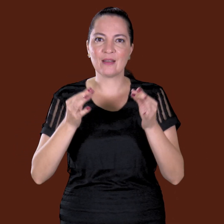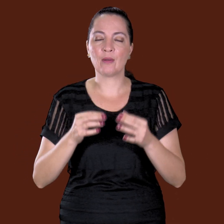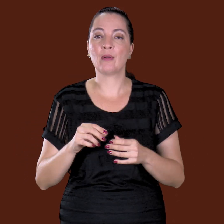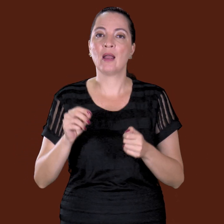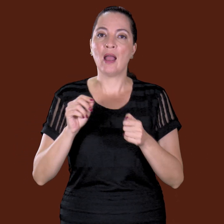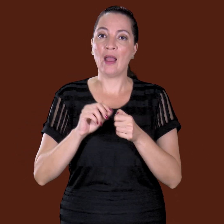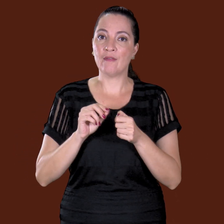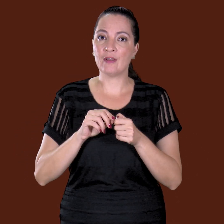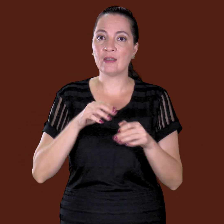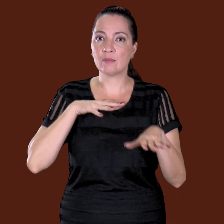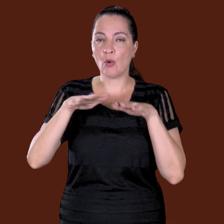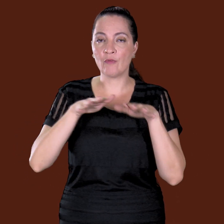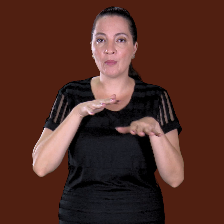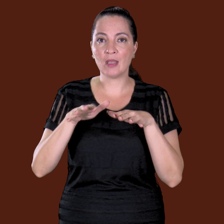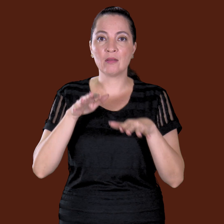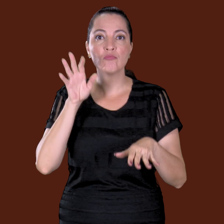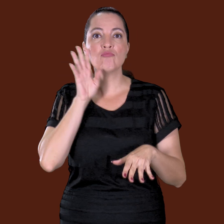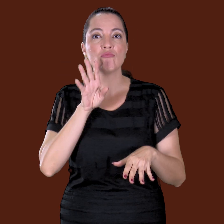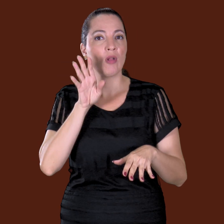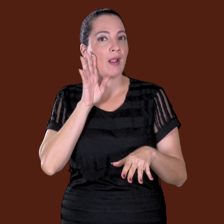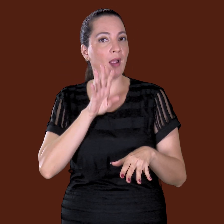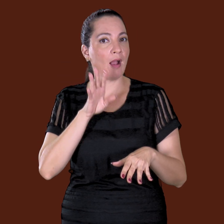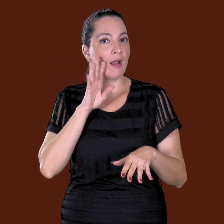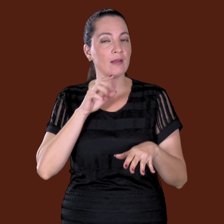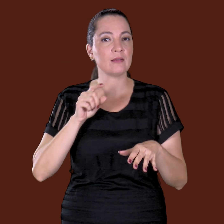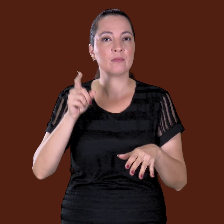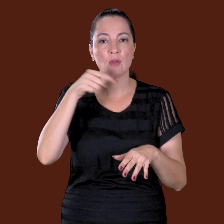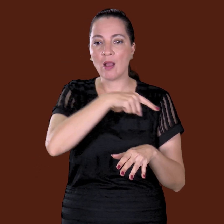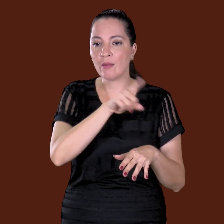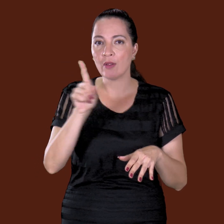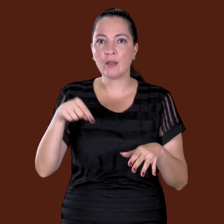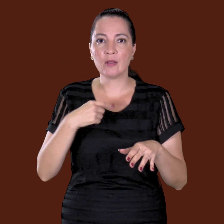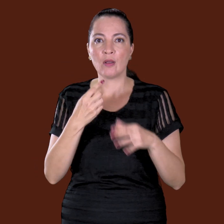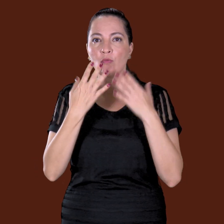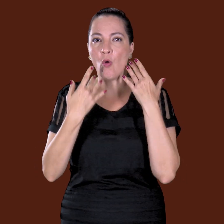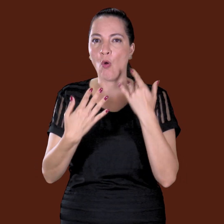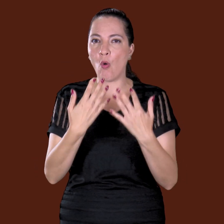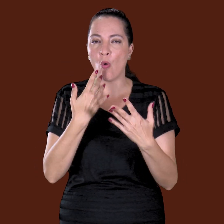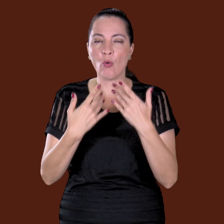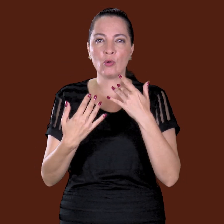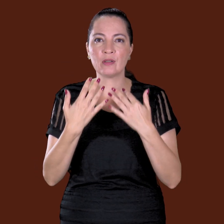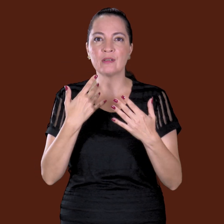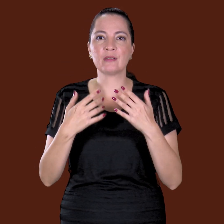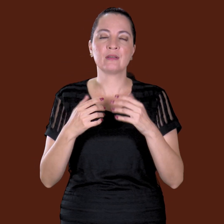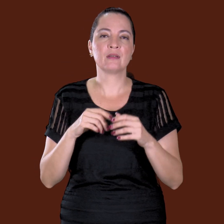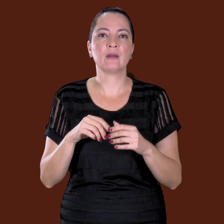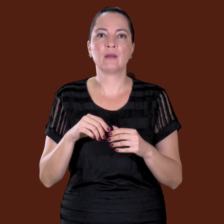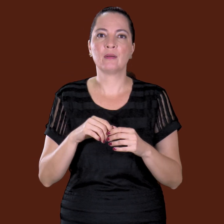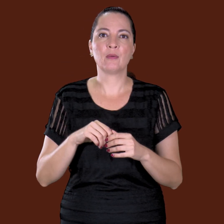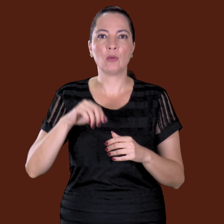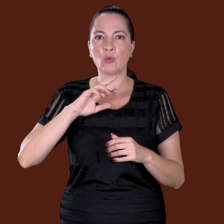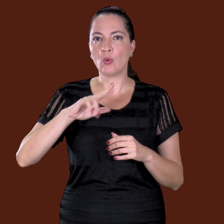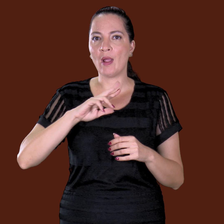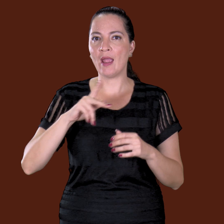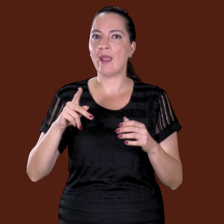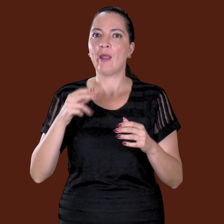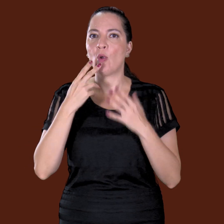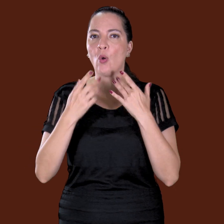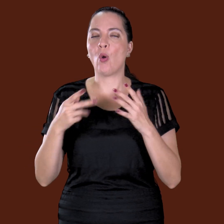Aí fez movimentos assimétricos, bacaninha assim, de várias cores, não, é cor daqui, fala,